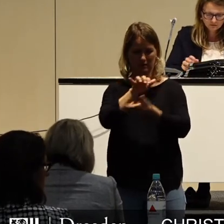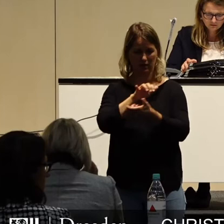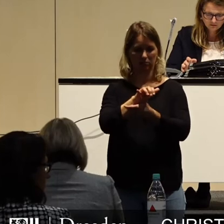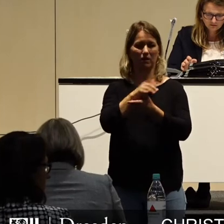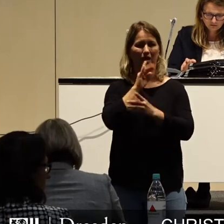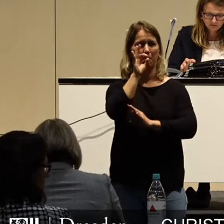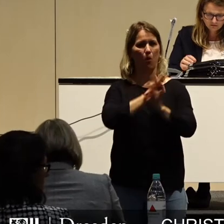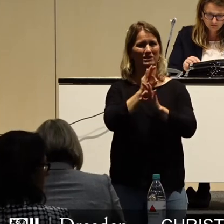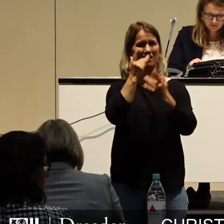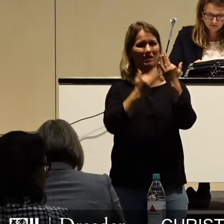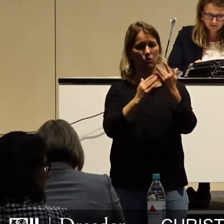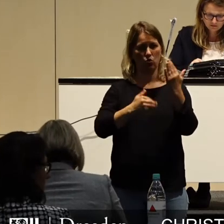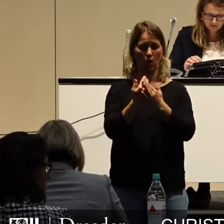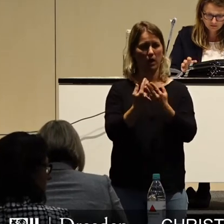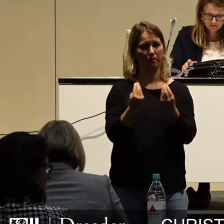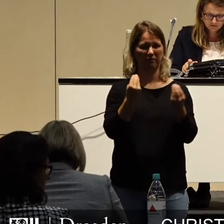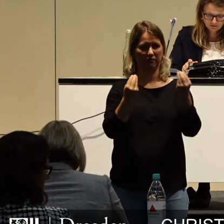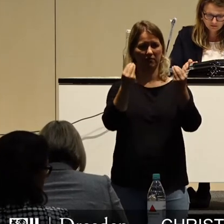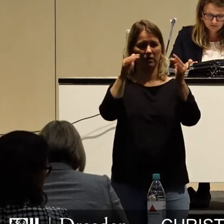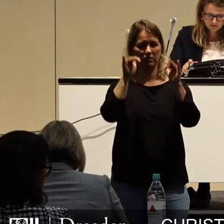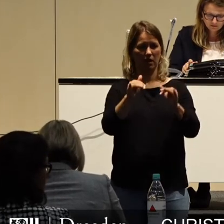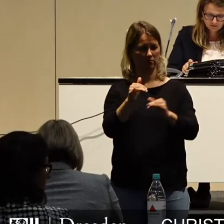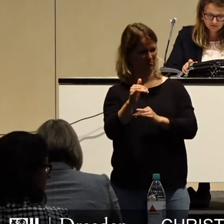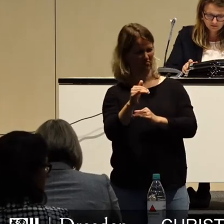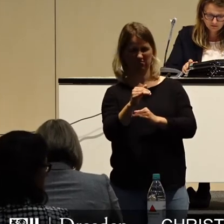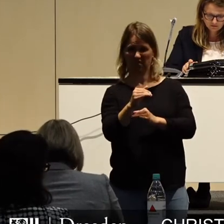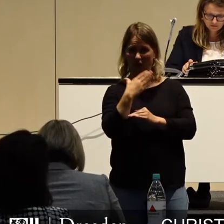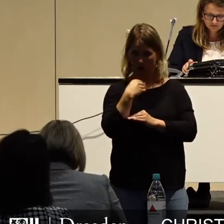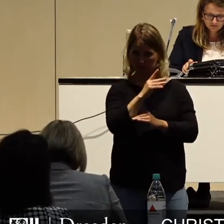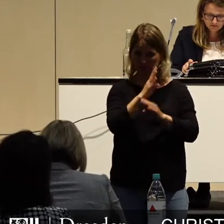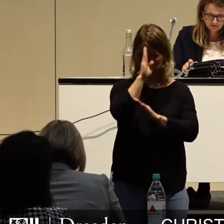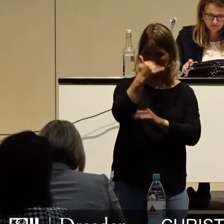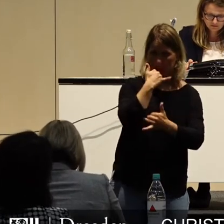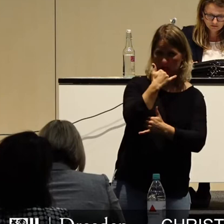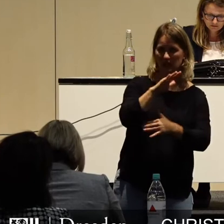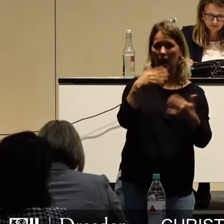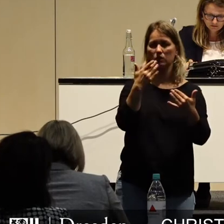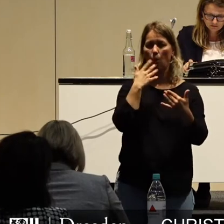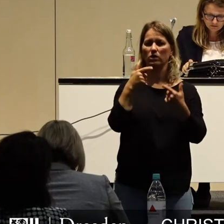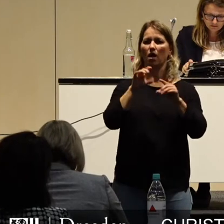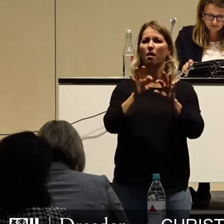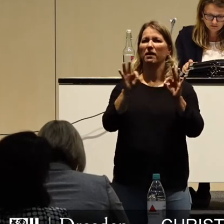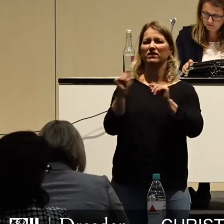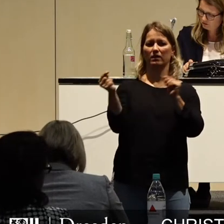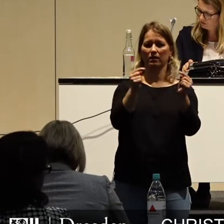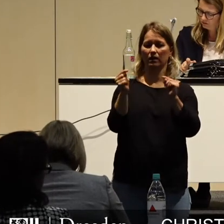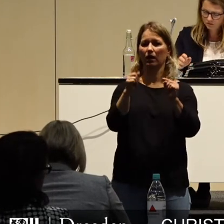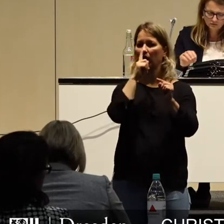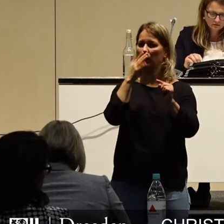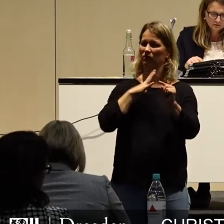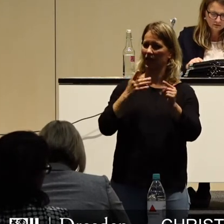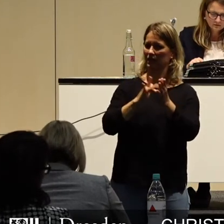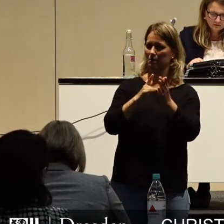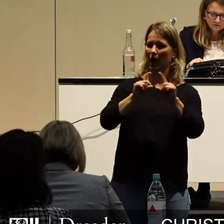Prozentrechnung erfindet, fragt man sich dann doch, wird da bewusst Unfug erzählt oder will man jede Debatte über notwendige Kürzungen von vornherein ersticken